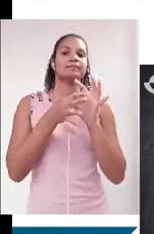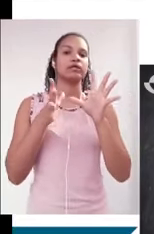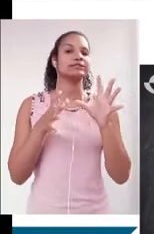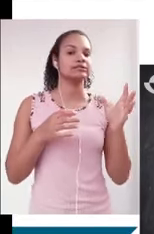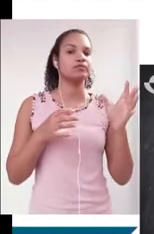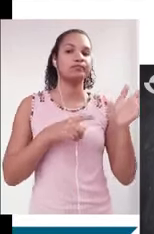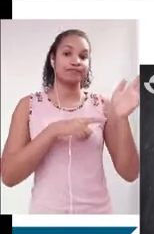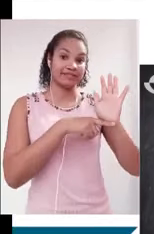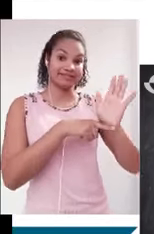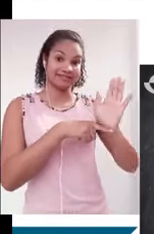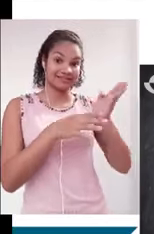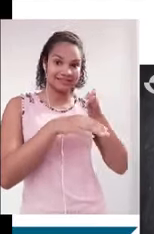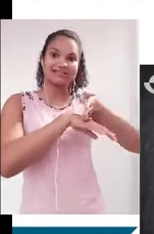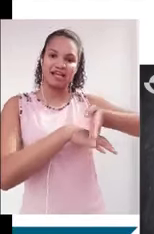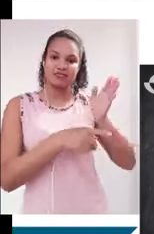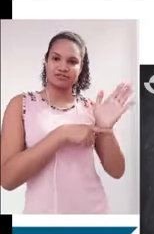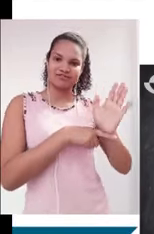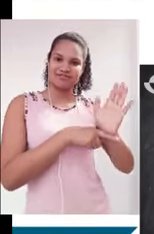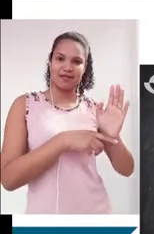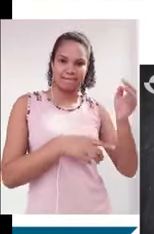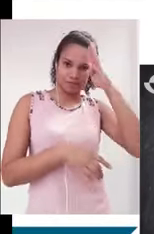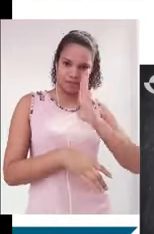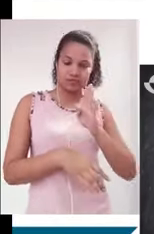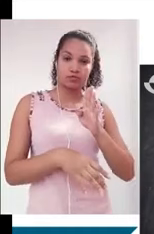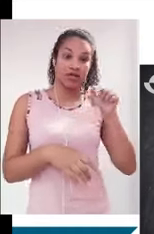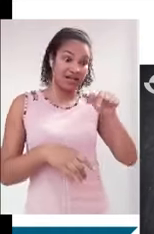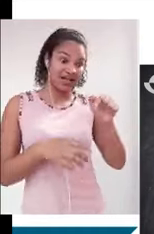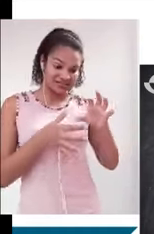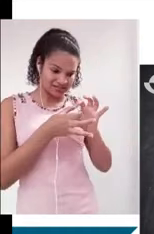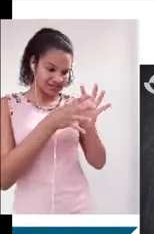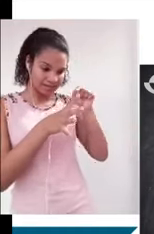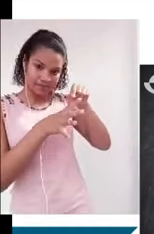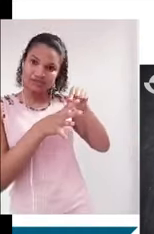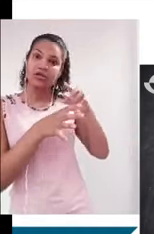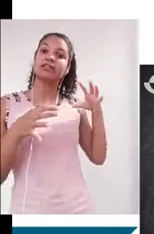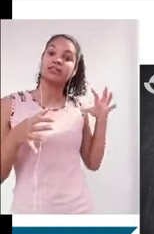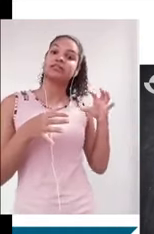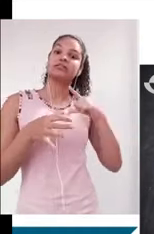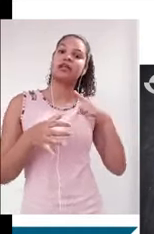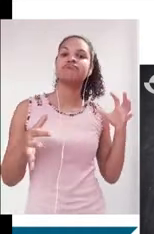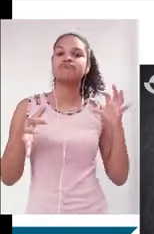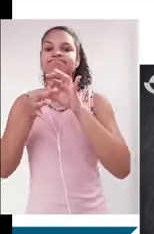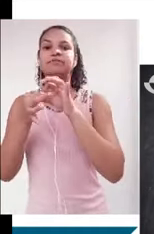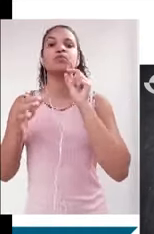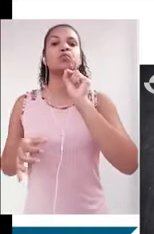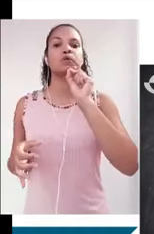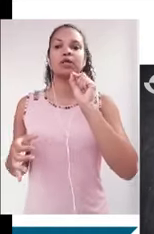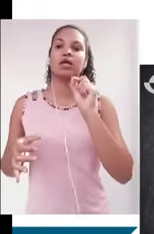acesso ao cinema no Brasil. Essa democratização do acesso ao cinema tem muito a ver com a questão de você não